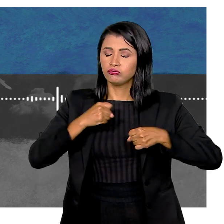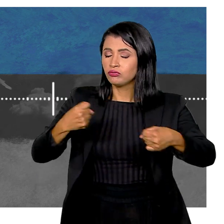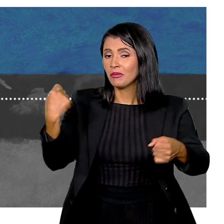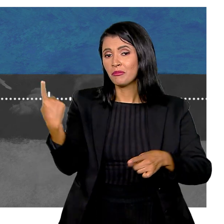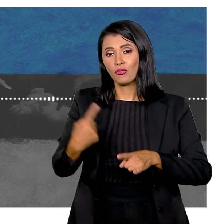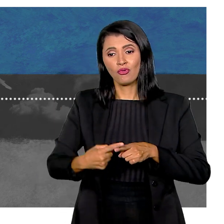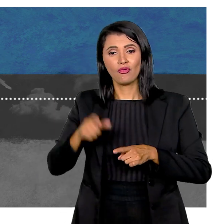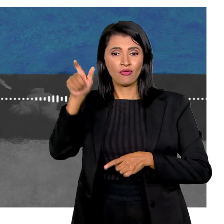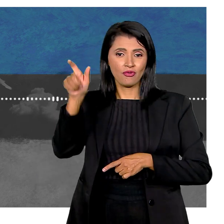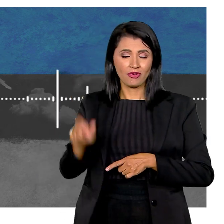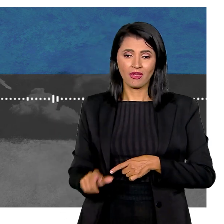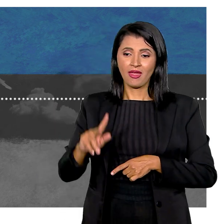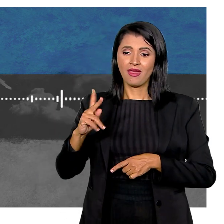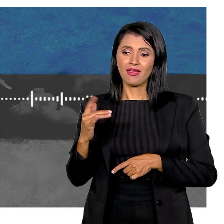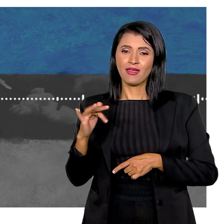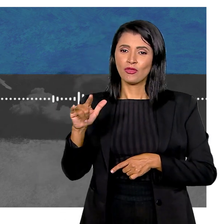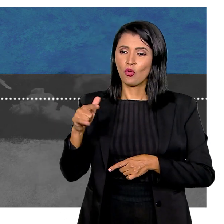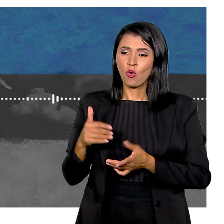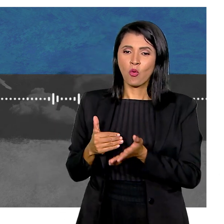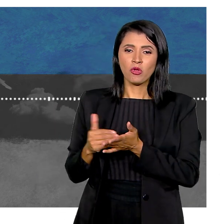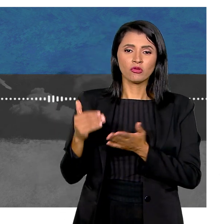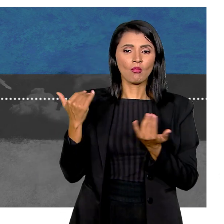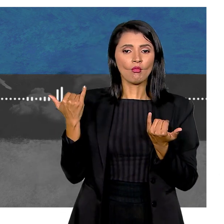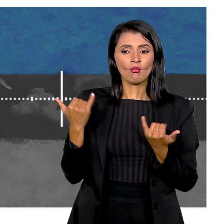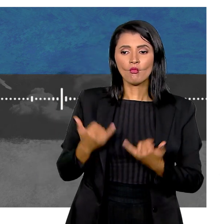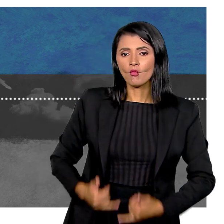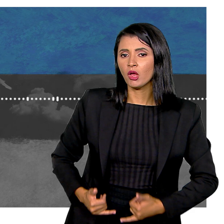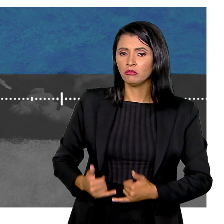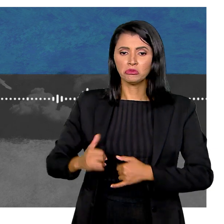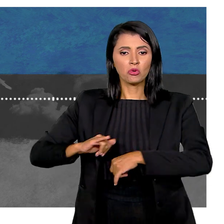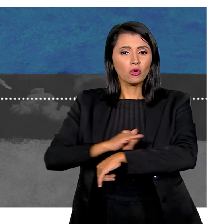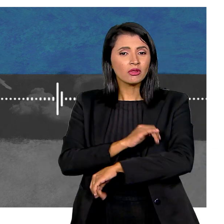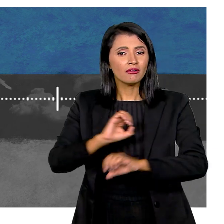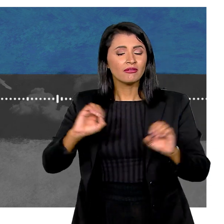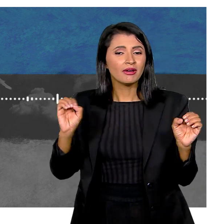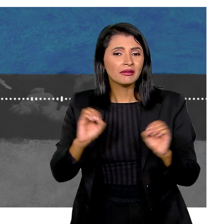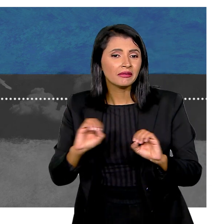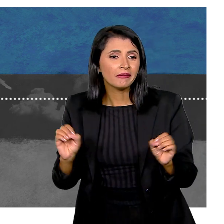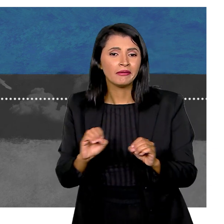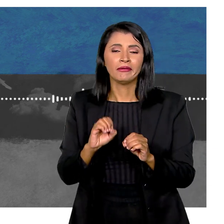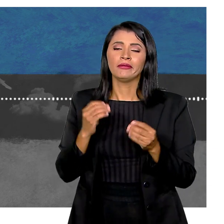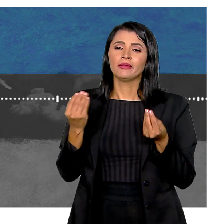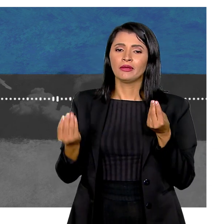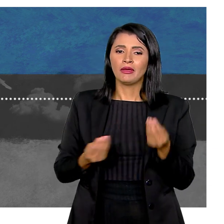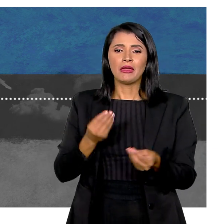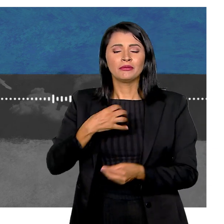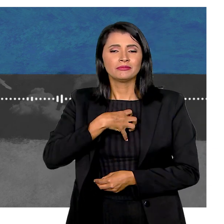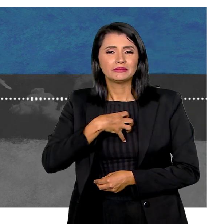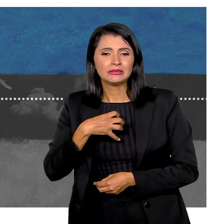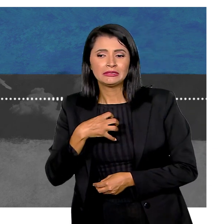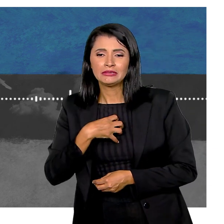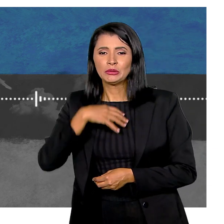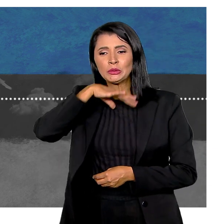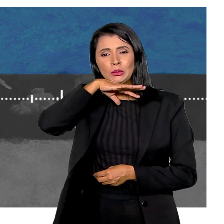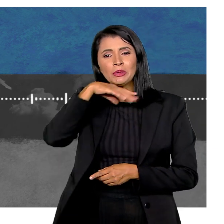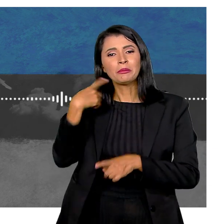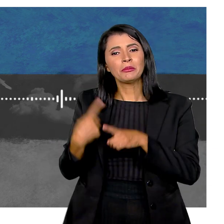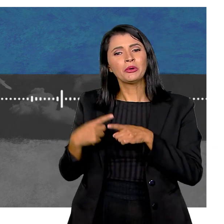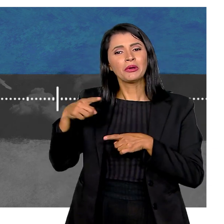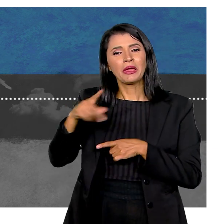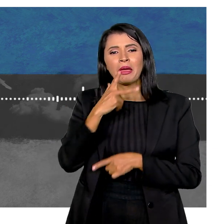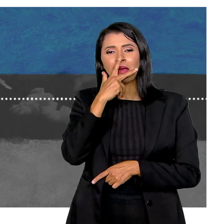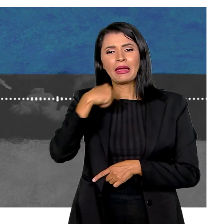luta Porque o Heitor, do nada, começou a emagrecer Não ganhava peso, não tinha hospital Eu me sentia até